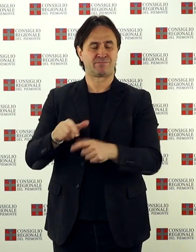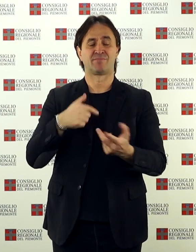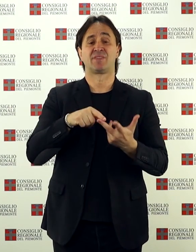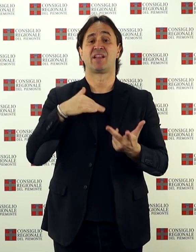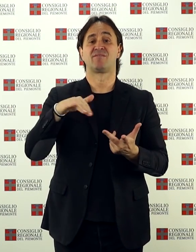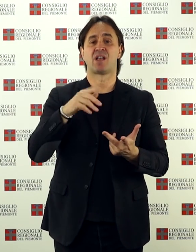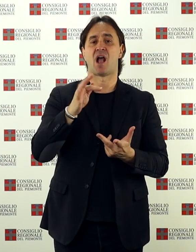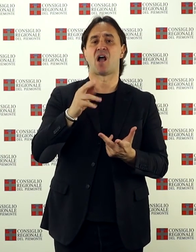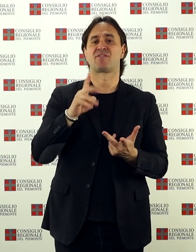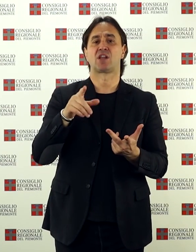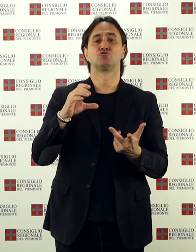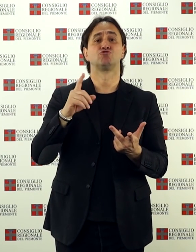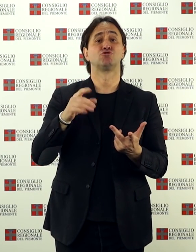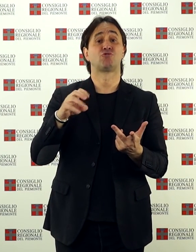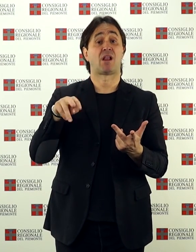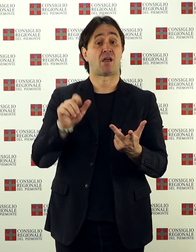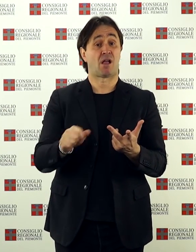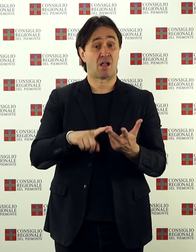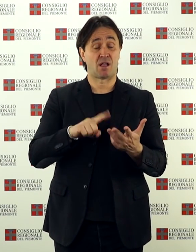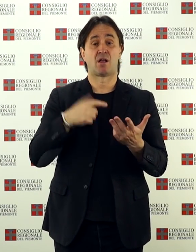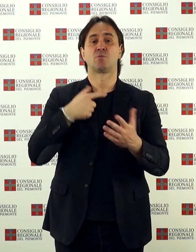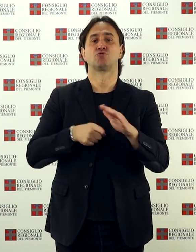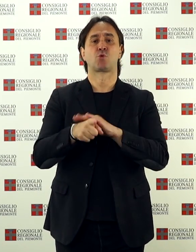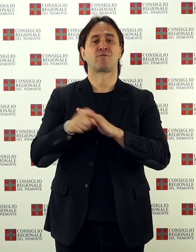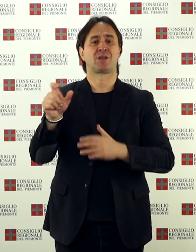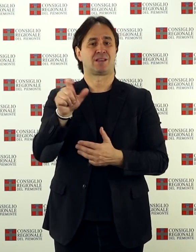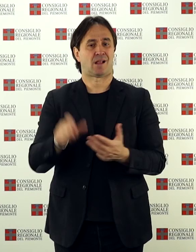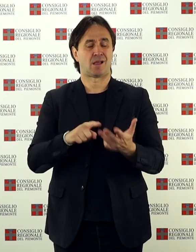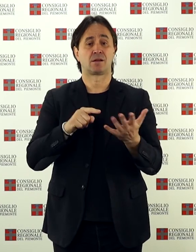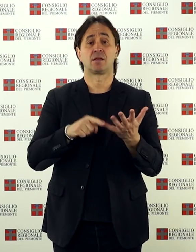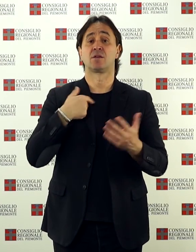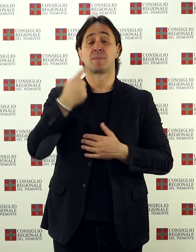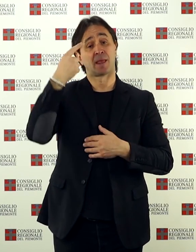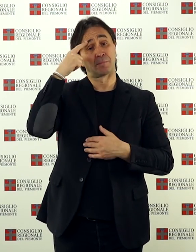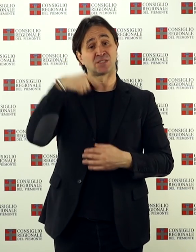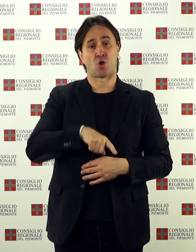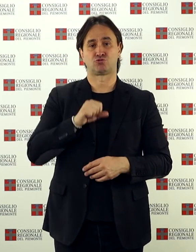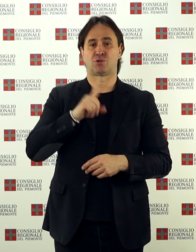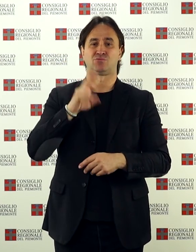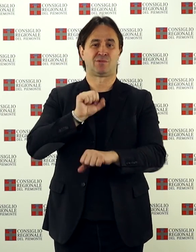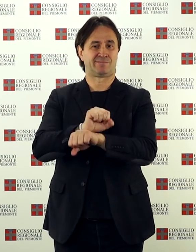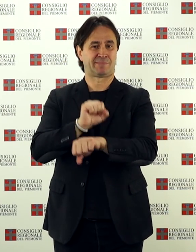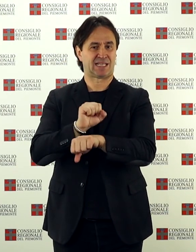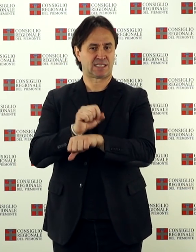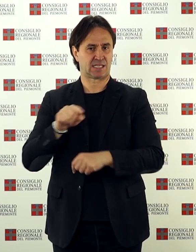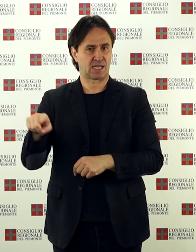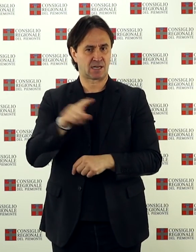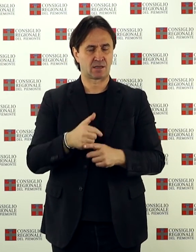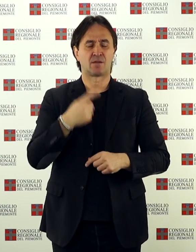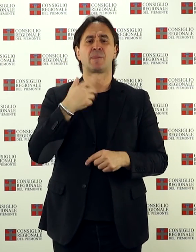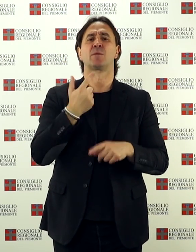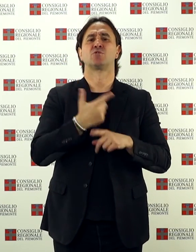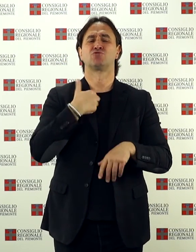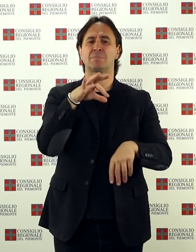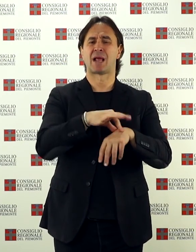della via francigena, per la vendita delle case ATC ai profughi italiani, sulla psicologia penitenziaria, per il riconoscimento